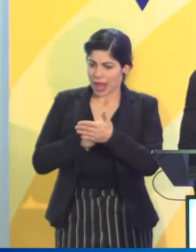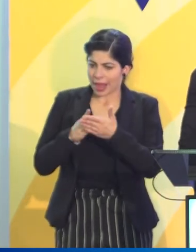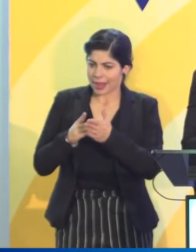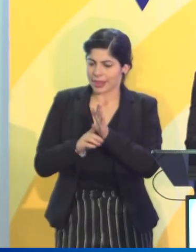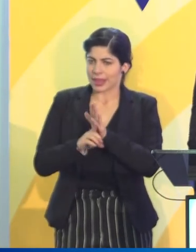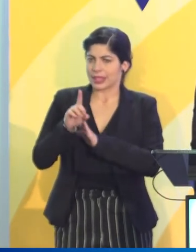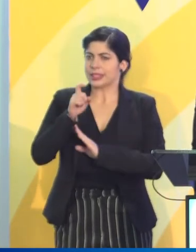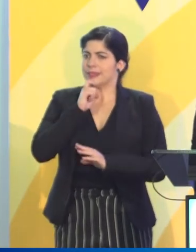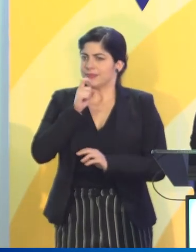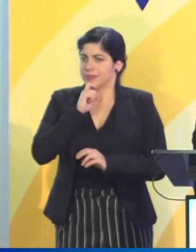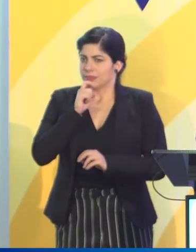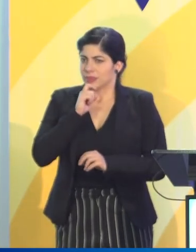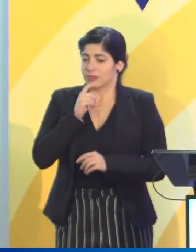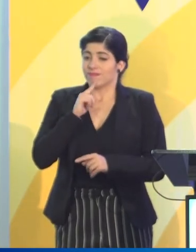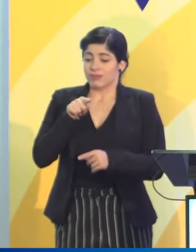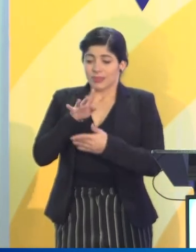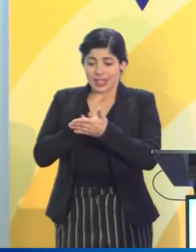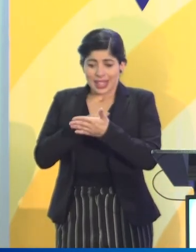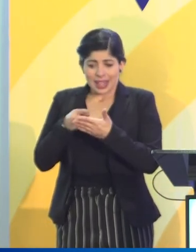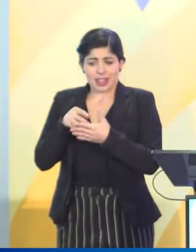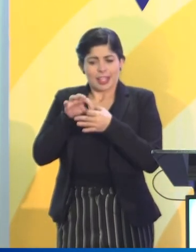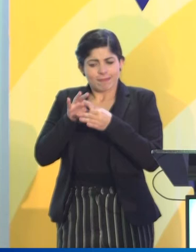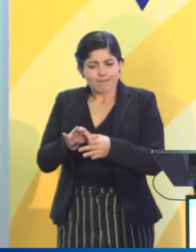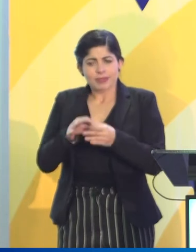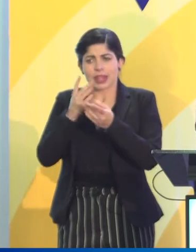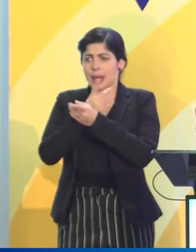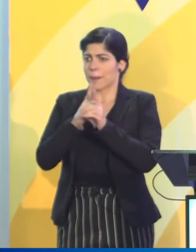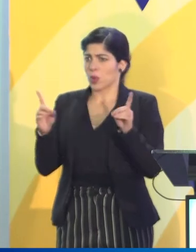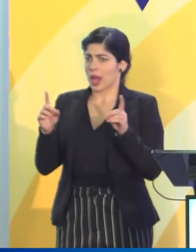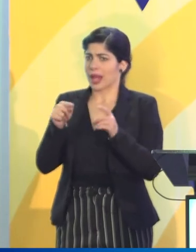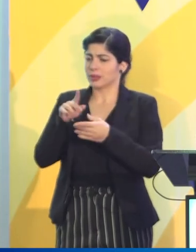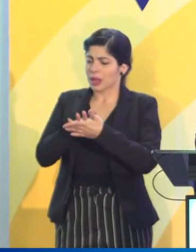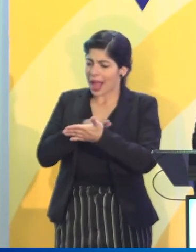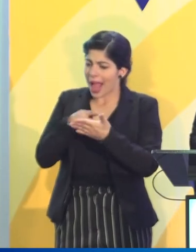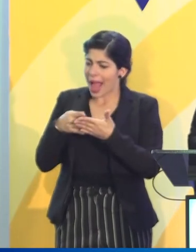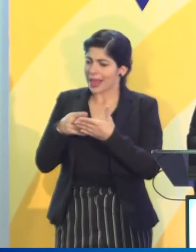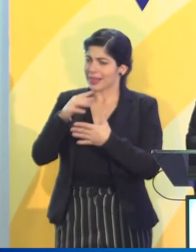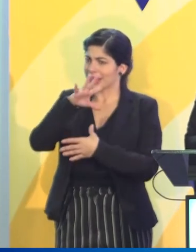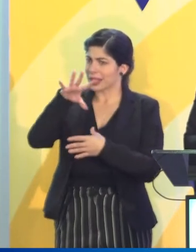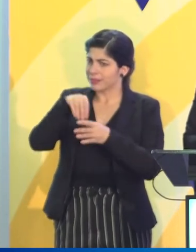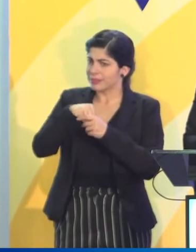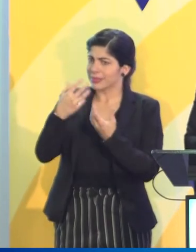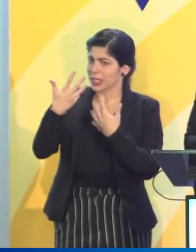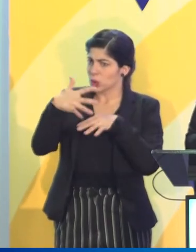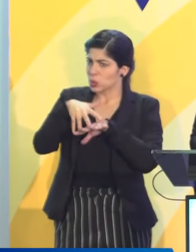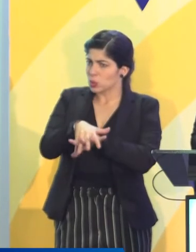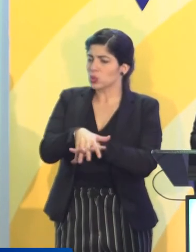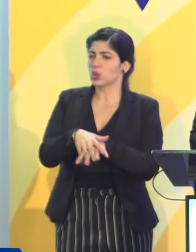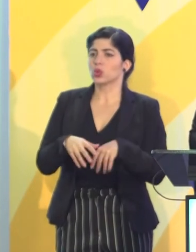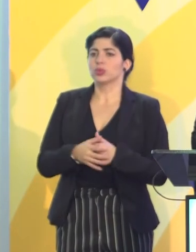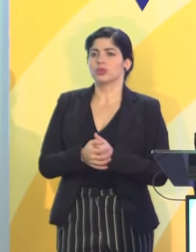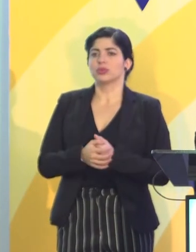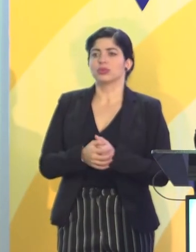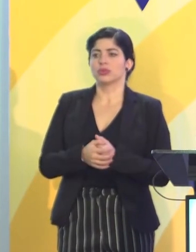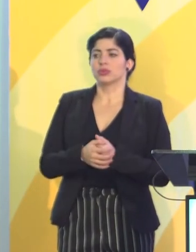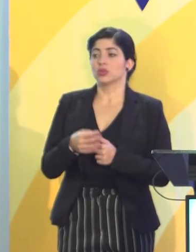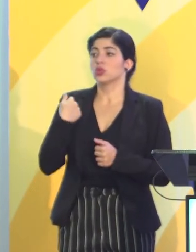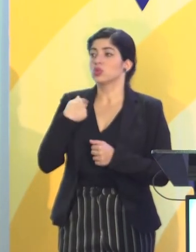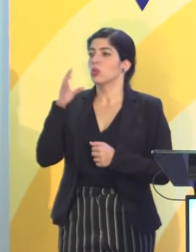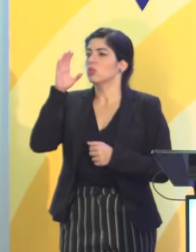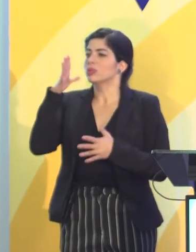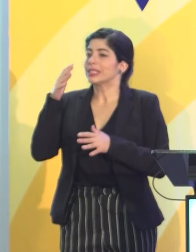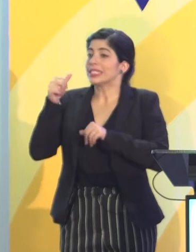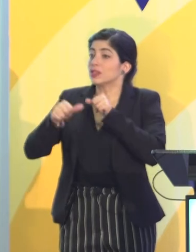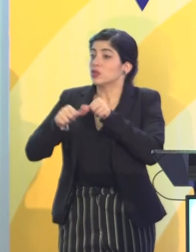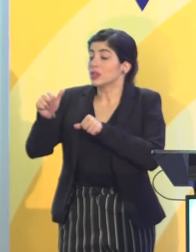desarrollo. Estamos hablando de una agenda de democracia, estamos hablando de una agenda de inclusión, estamos recogiendo